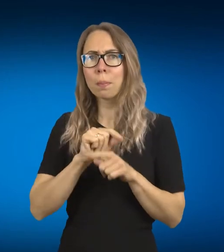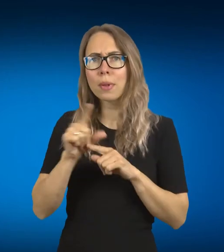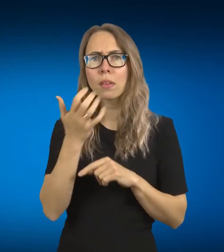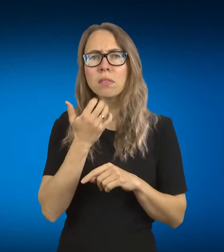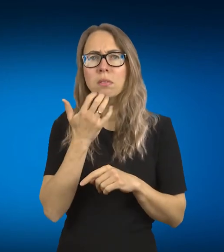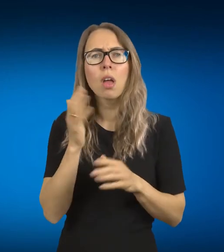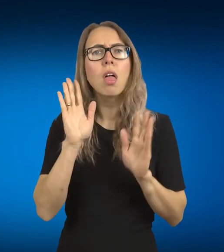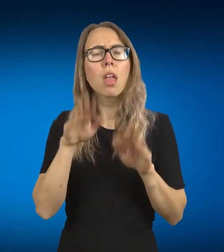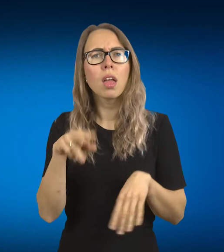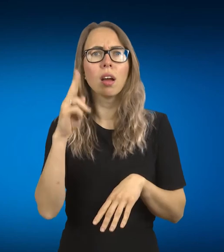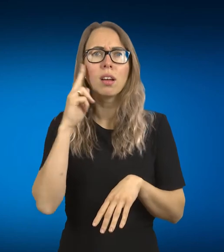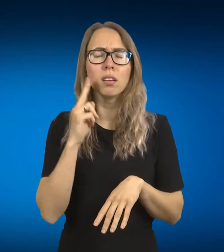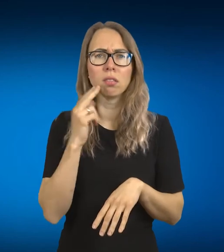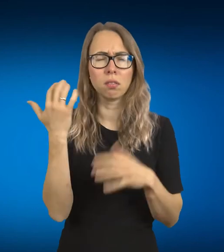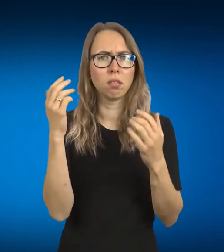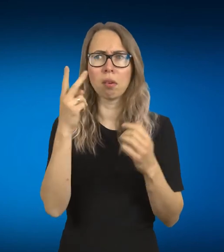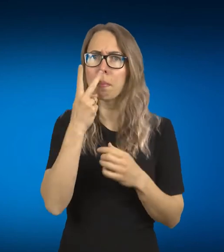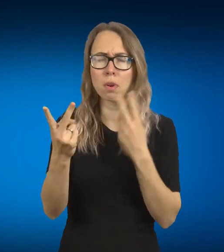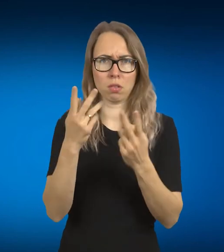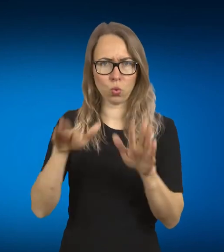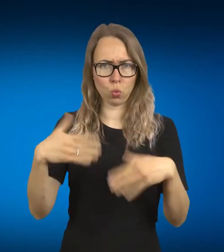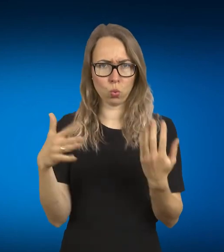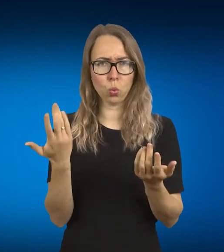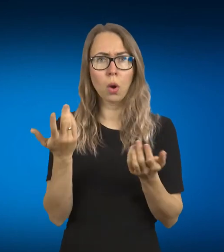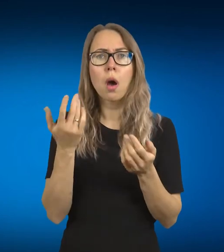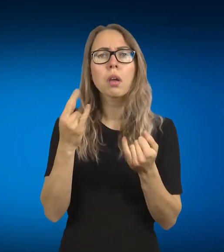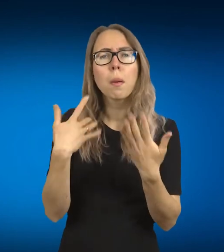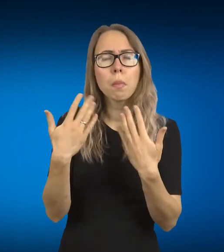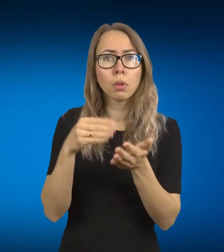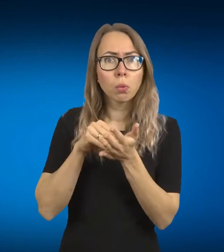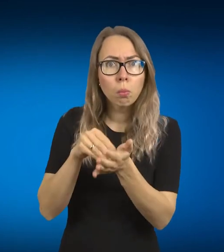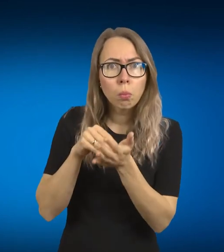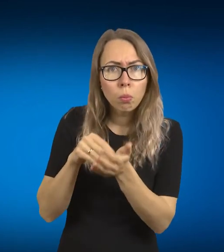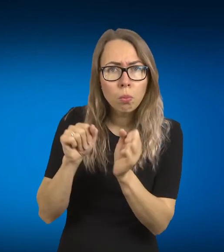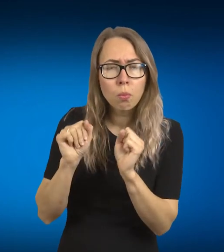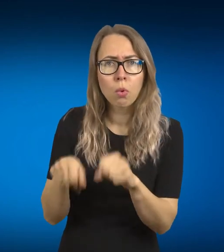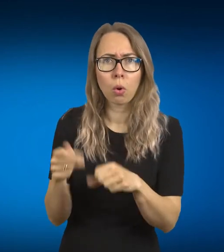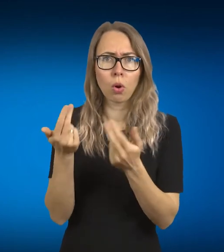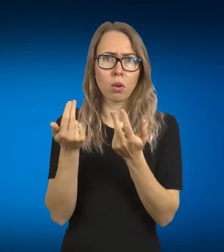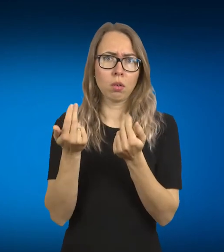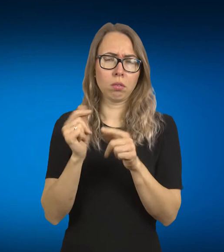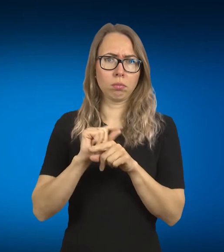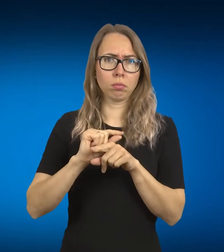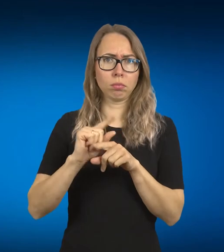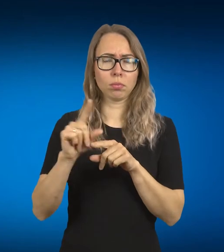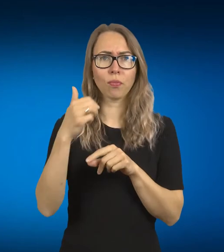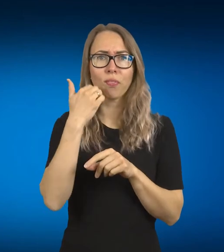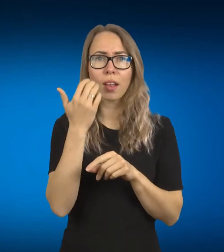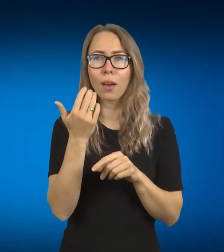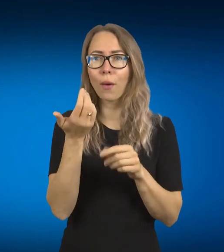klausinėti, susirašinėti su jais galima, tai vieni per kitus atradom tokių įdomių žmonių,